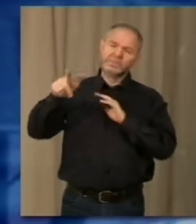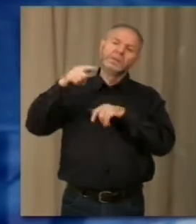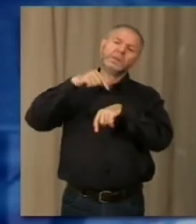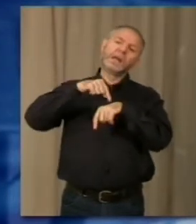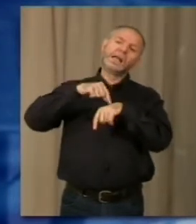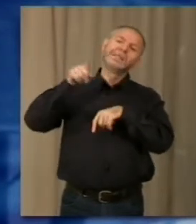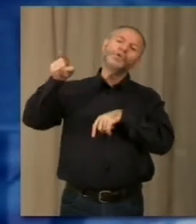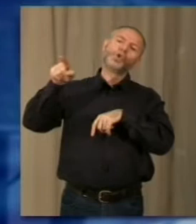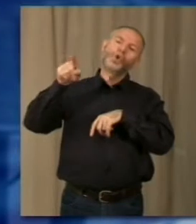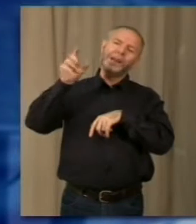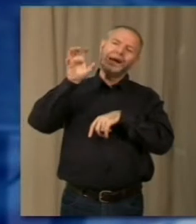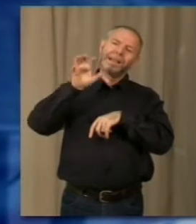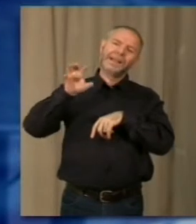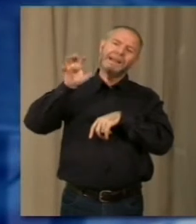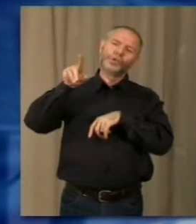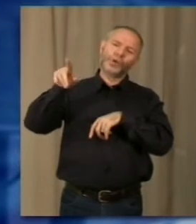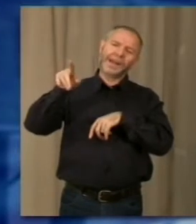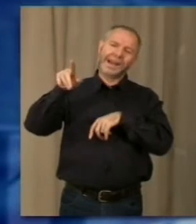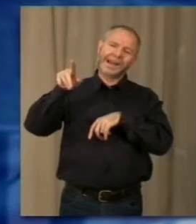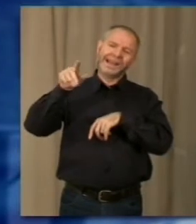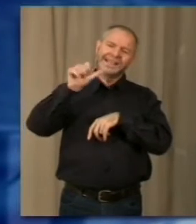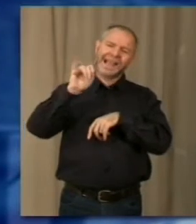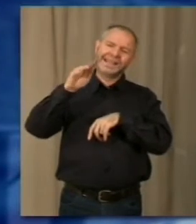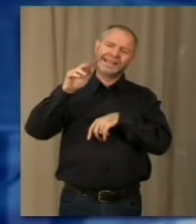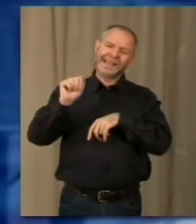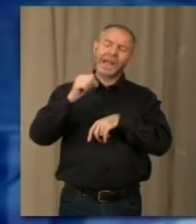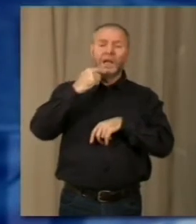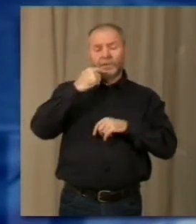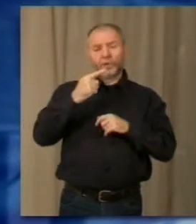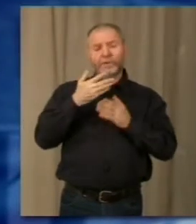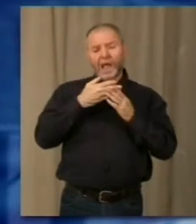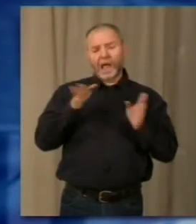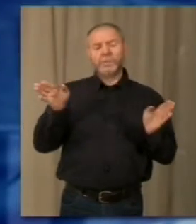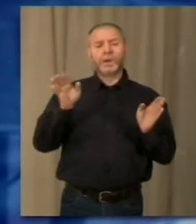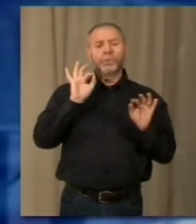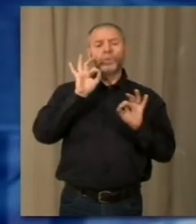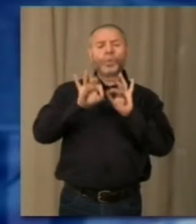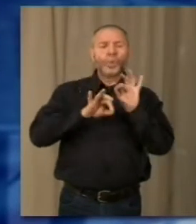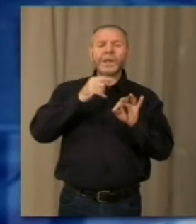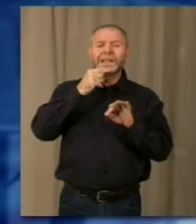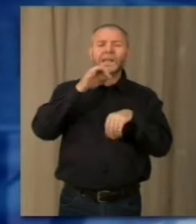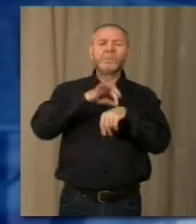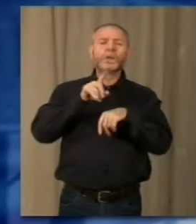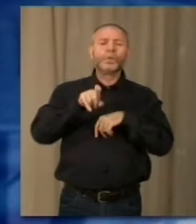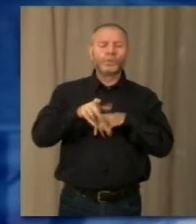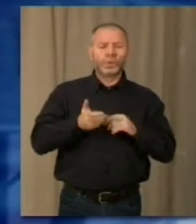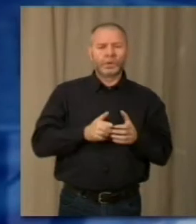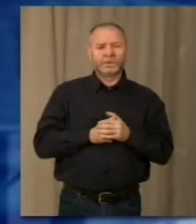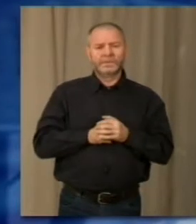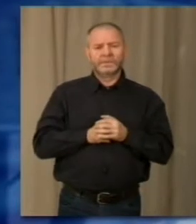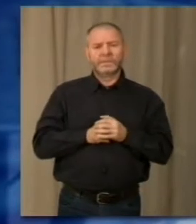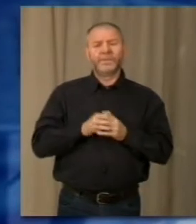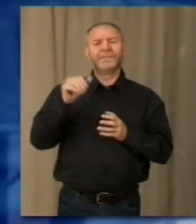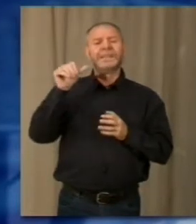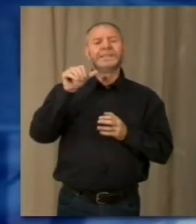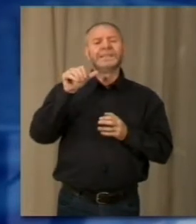Piemonte, per la richiesta di apertura di un reparto all'interno della Santissima Trinità per la cura degli ammalati oncologici. Proprio Saitta, però,